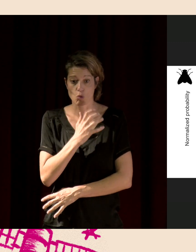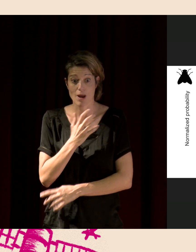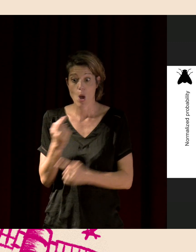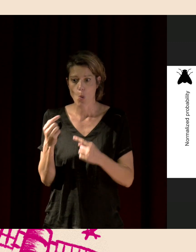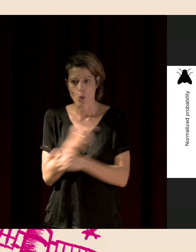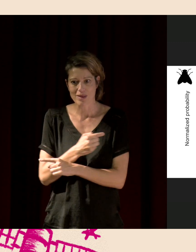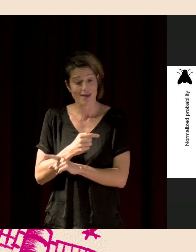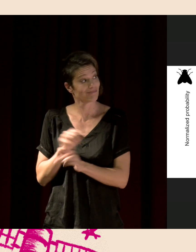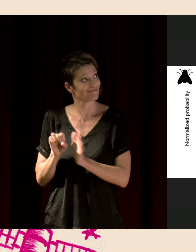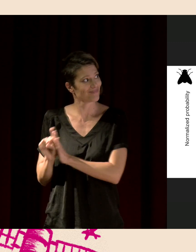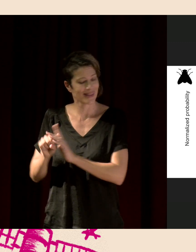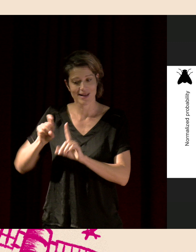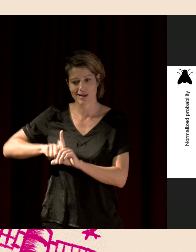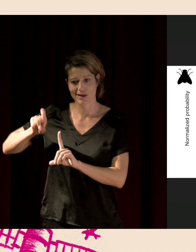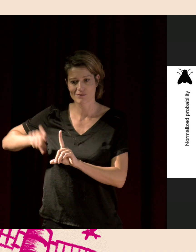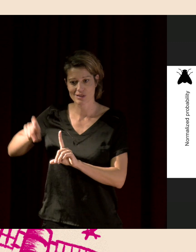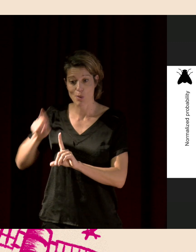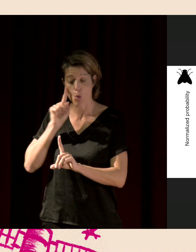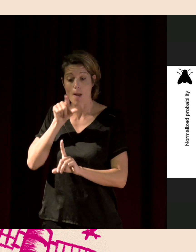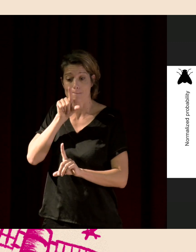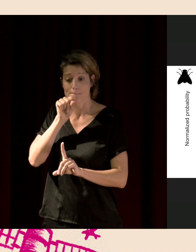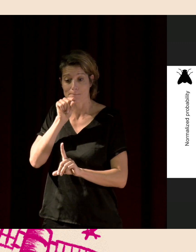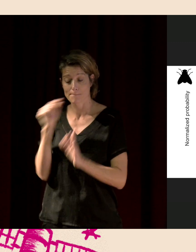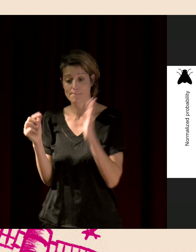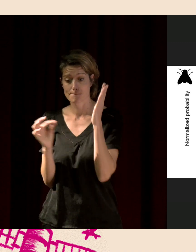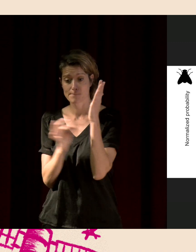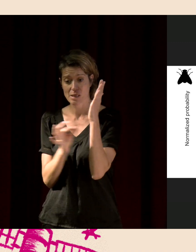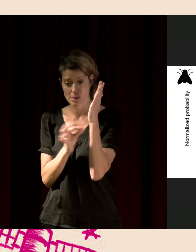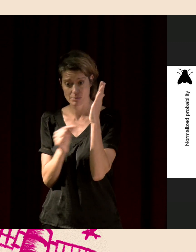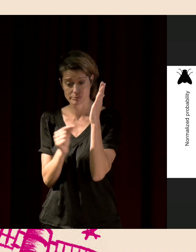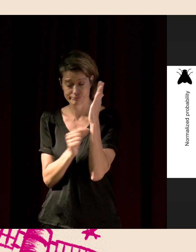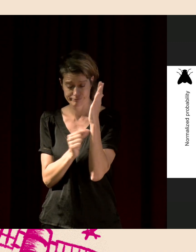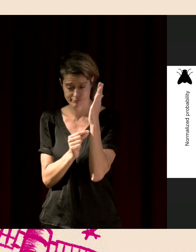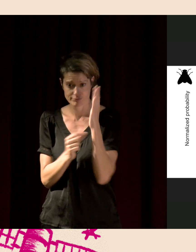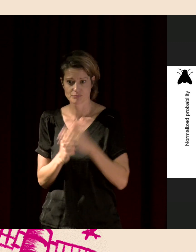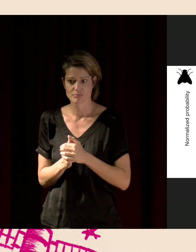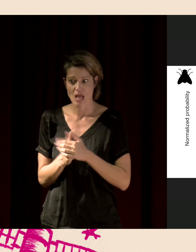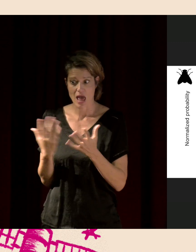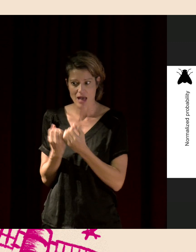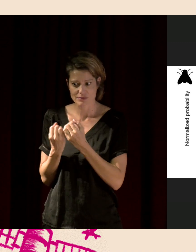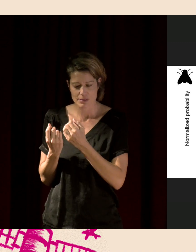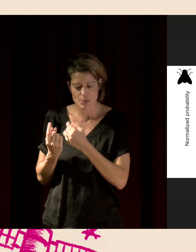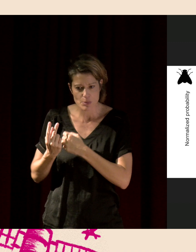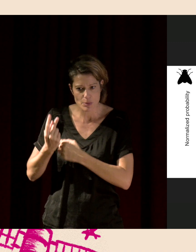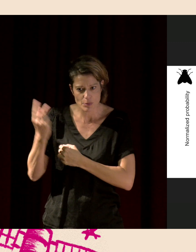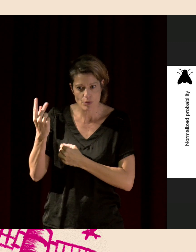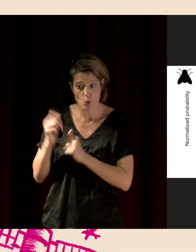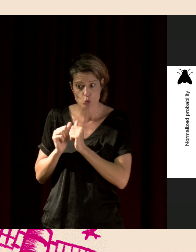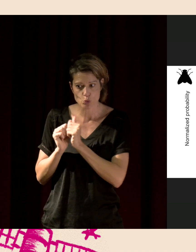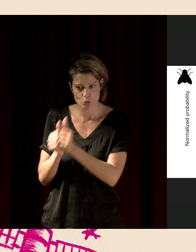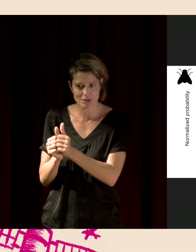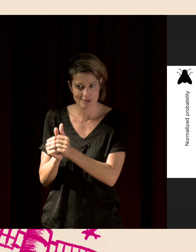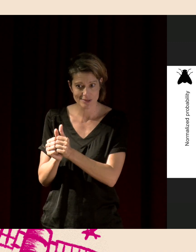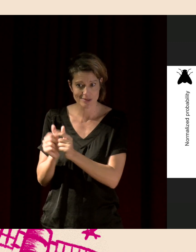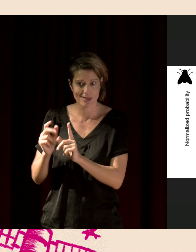à droite, qui sont représentés en rouge, voyez que leur activité, en fonction de la température, correspond exactement à